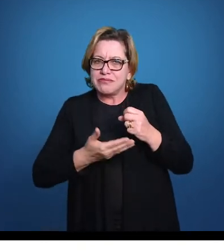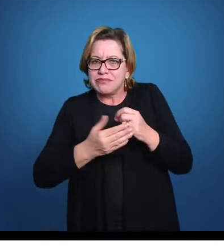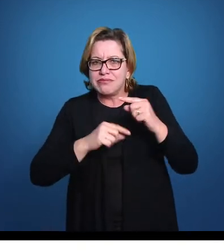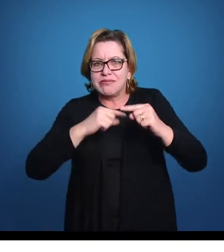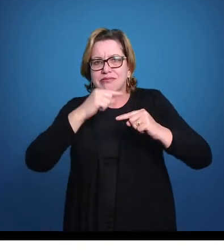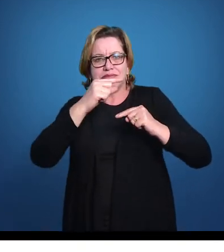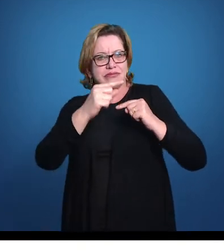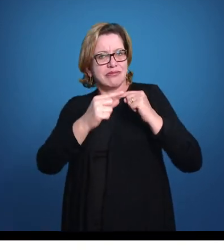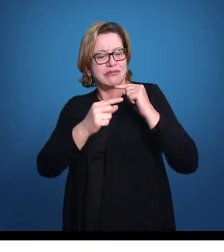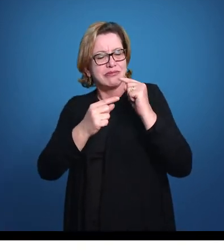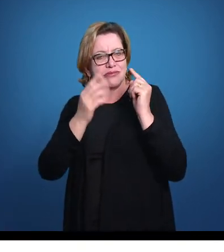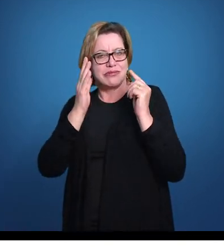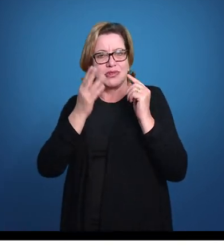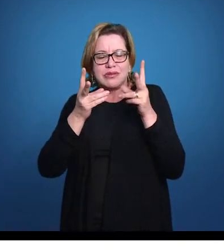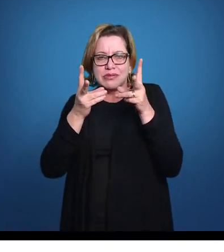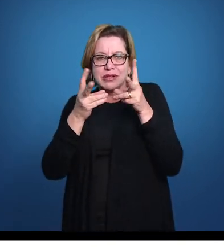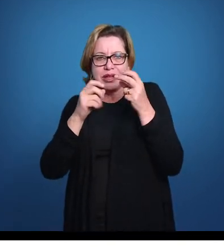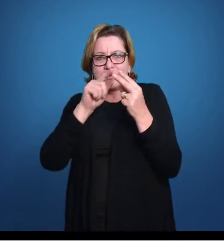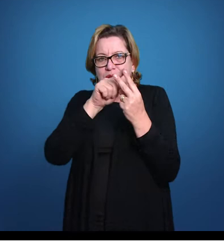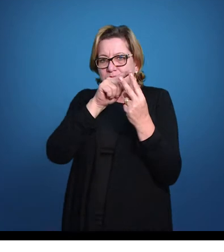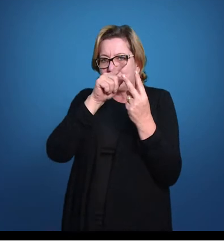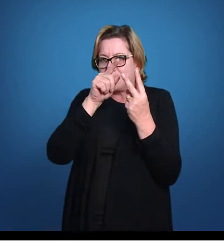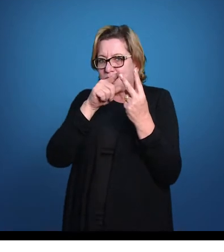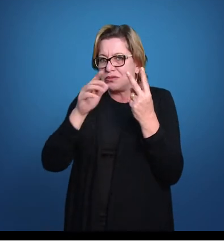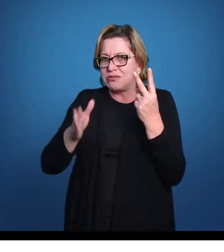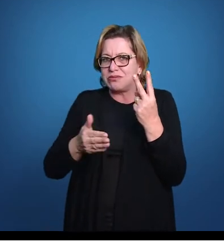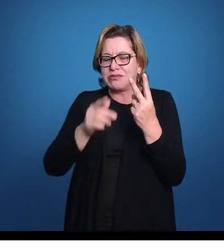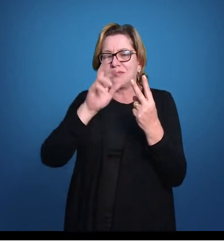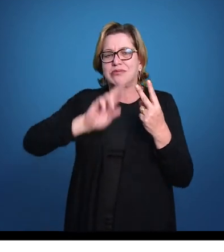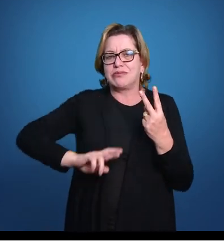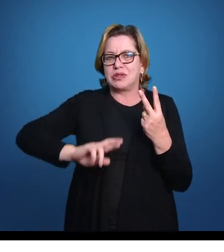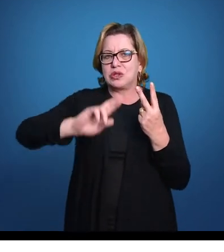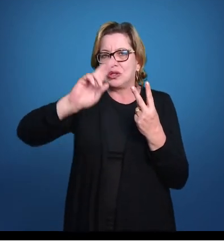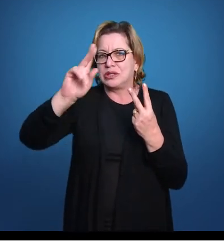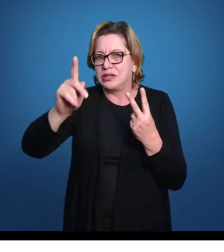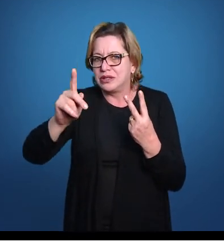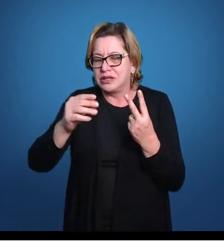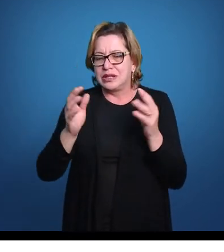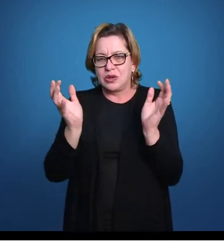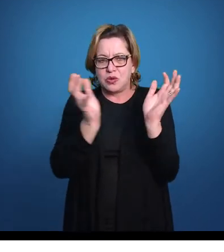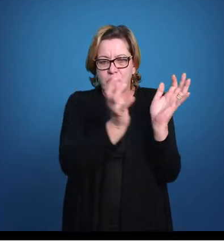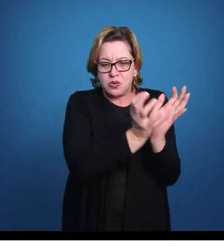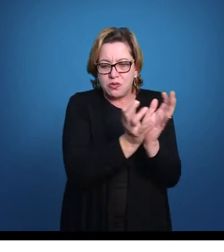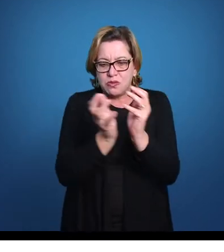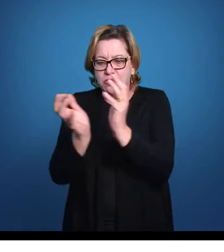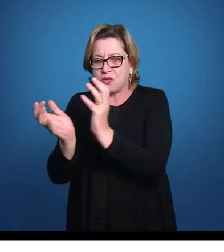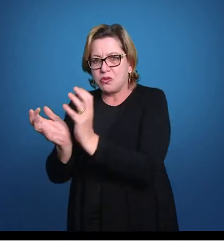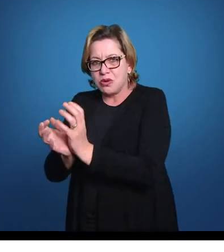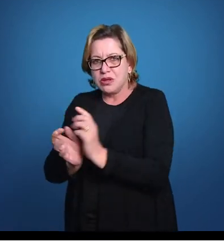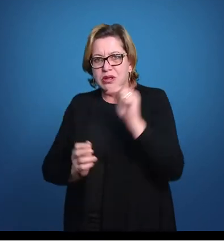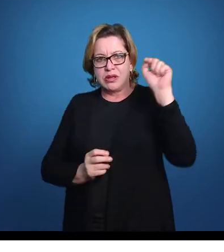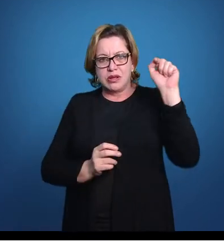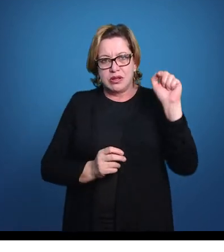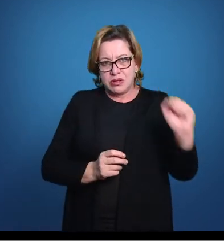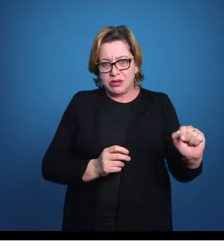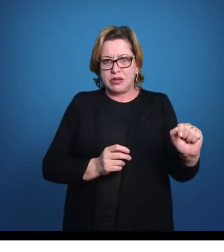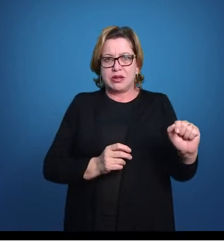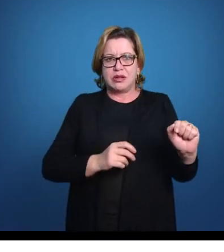base da evolução dos osteíctes, a gente já vê dois tipos de peixes diferentes. Os dois subgrupos dentro de osteíctes, um